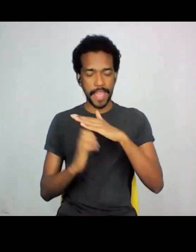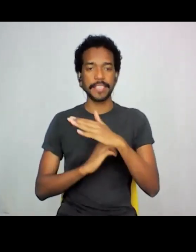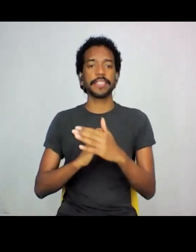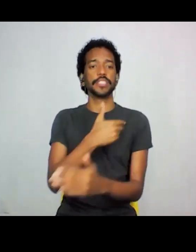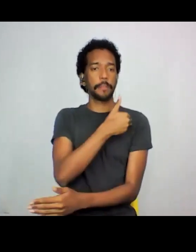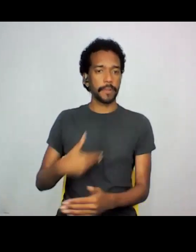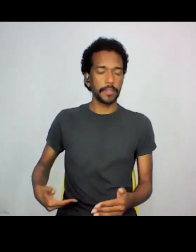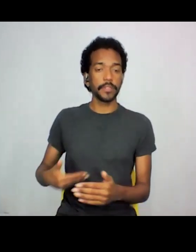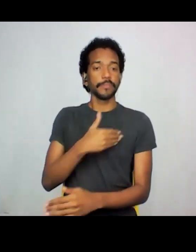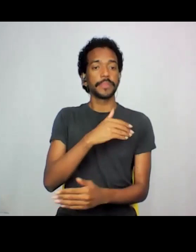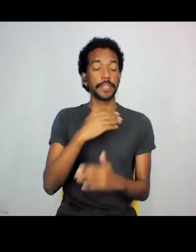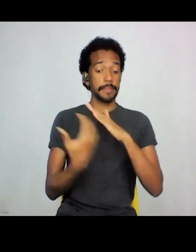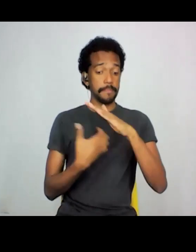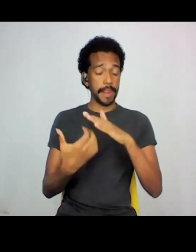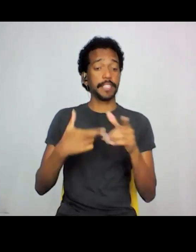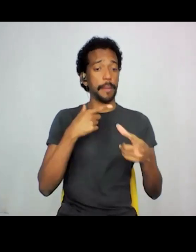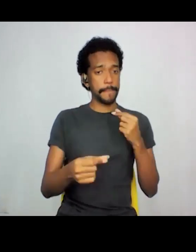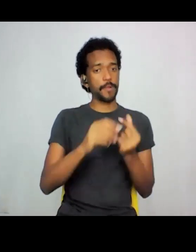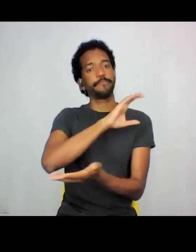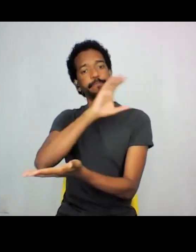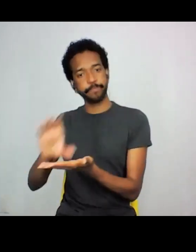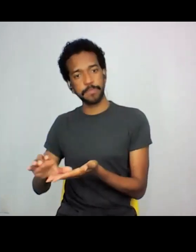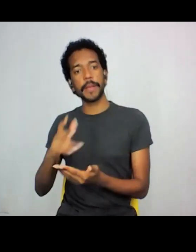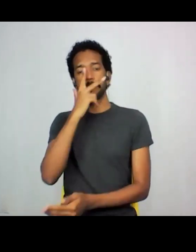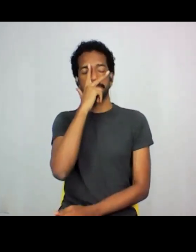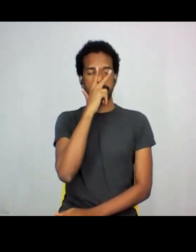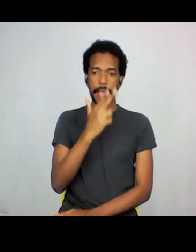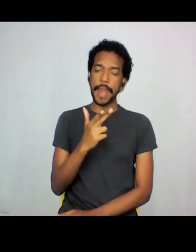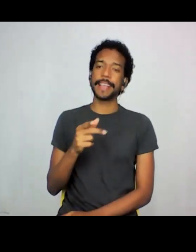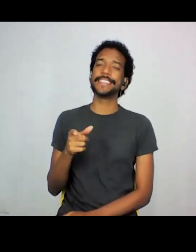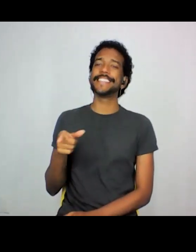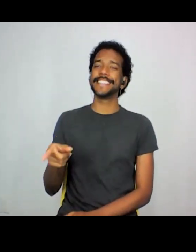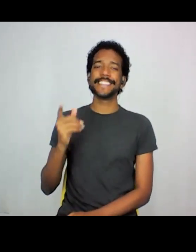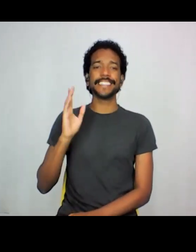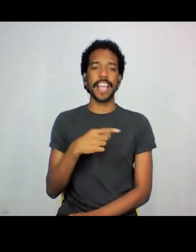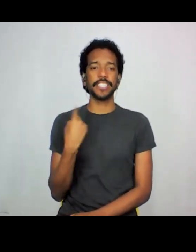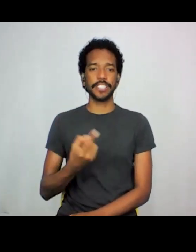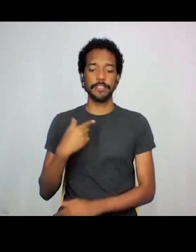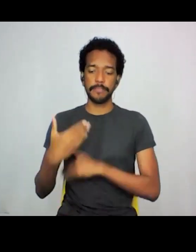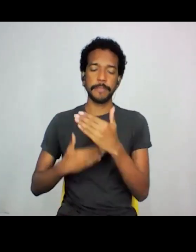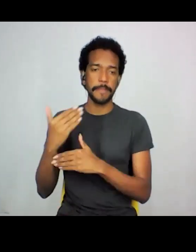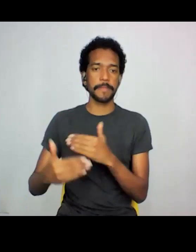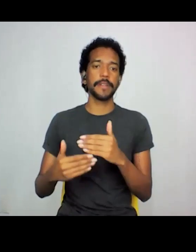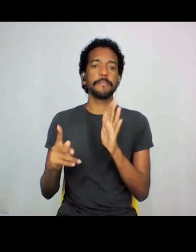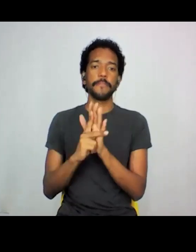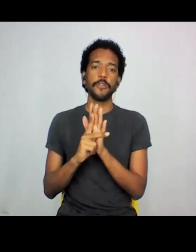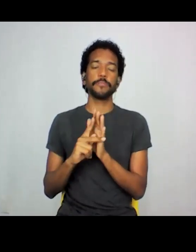e isso é, assim, aparece na própria, enquanto a gente anda na exposição aparece, né, esses